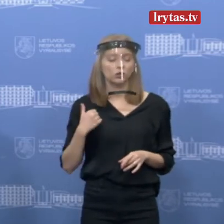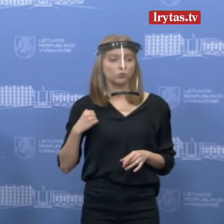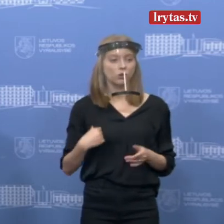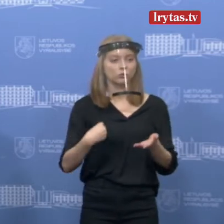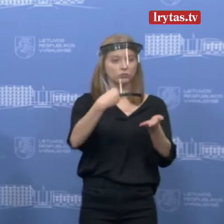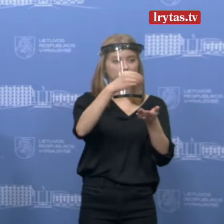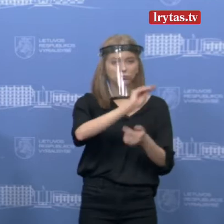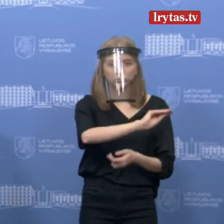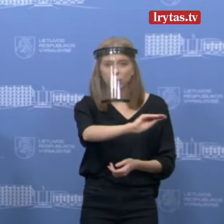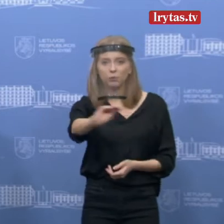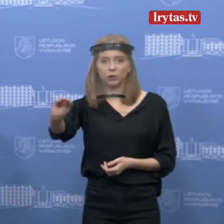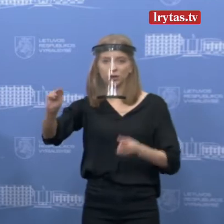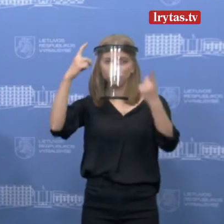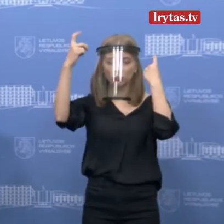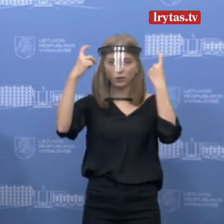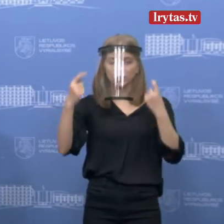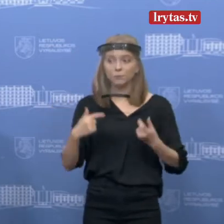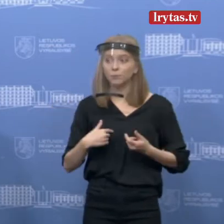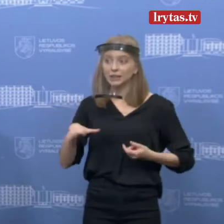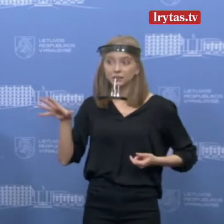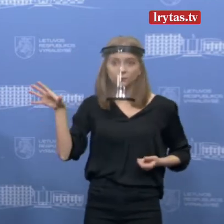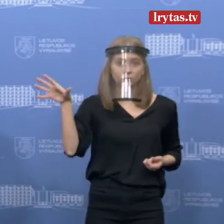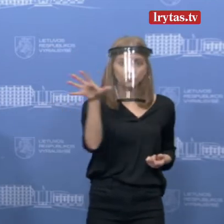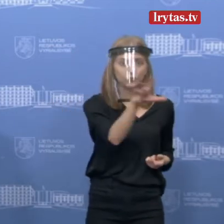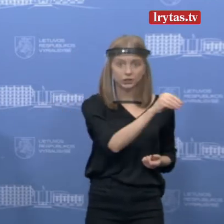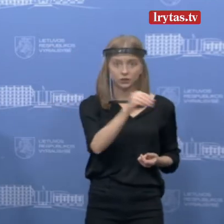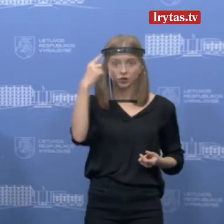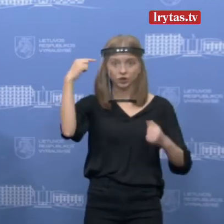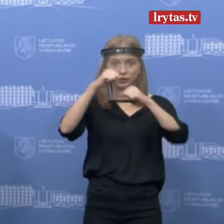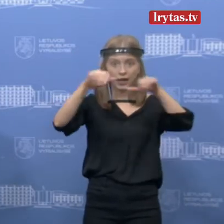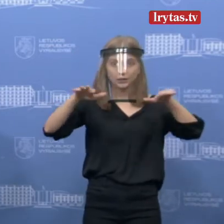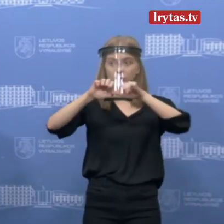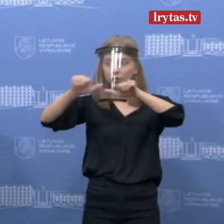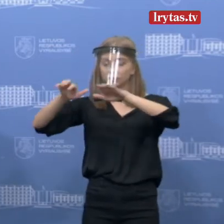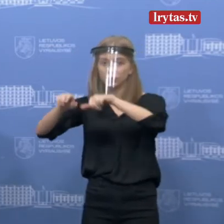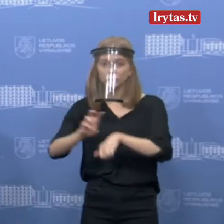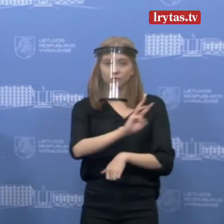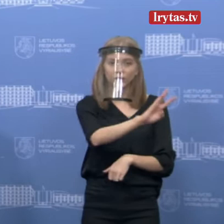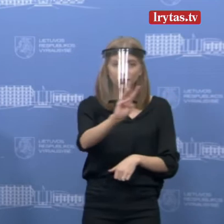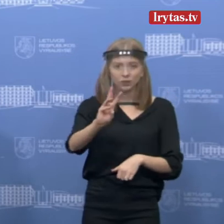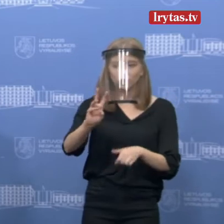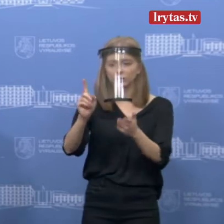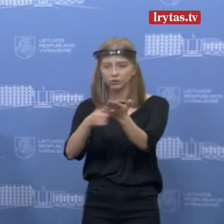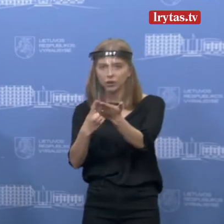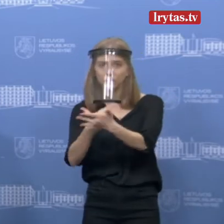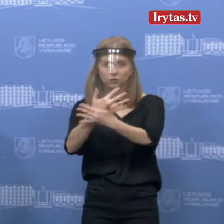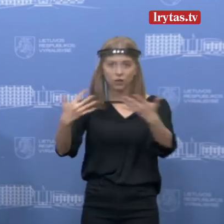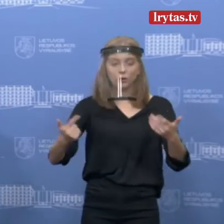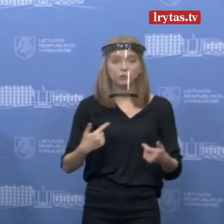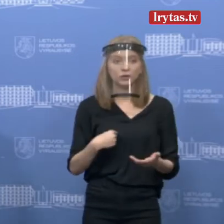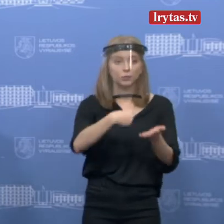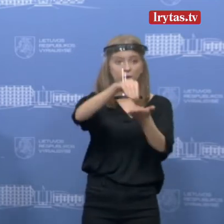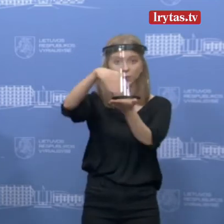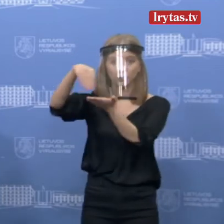ar dar kažkas, bet šiaip mes perkame iš visų, kadangi vėlgi suprantame ir sunkia žiniaskėdos padėti. Tai, žodžiu,